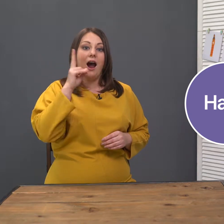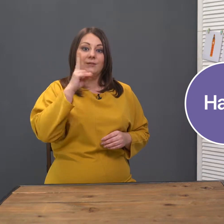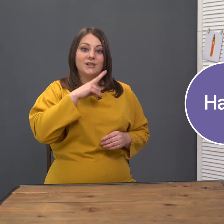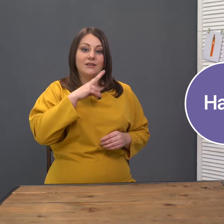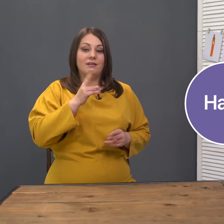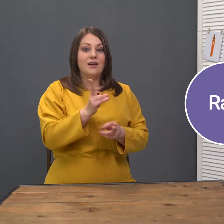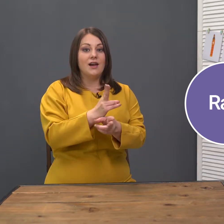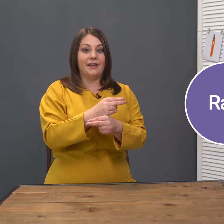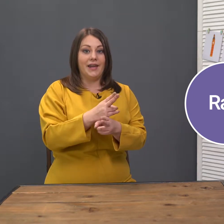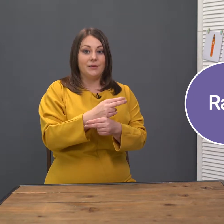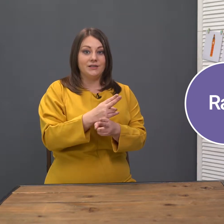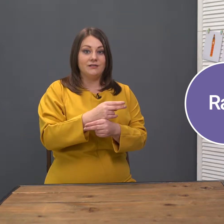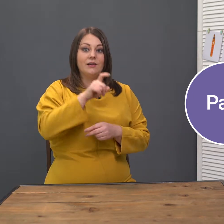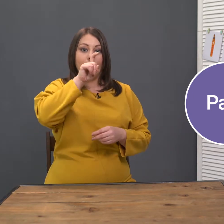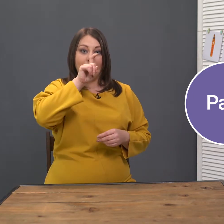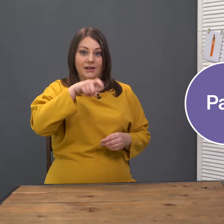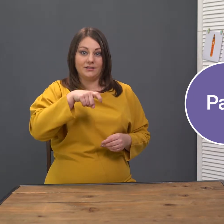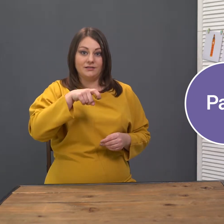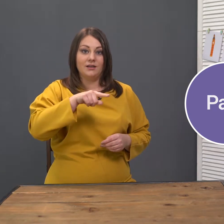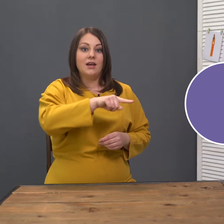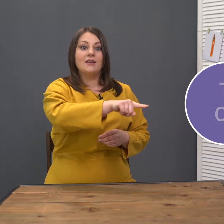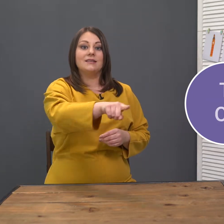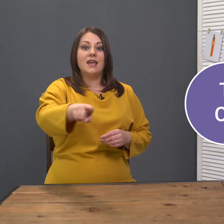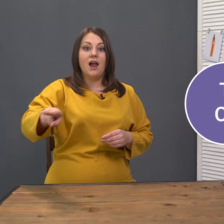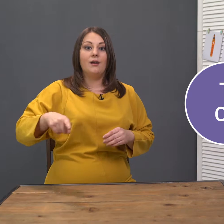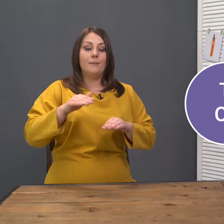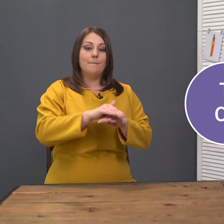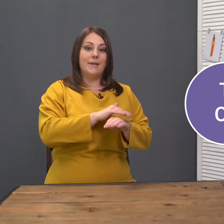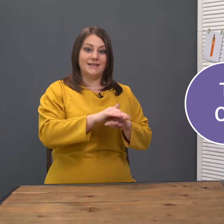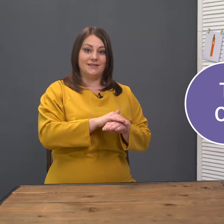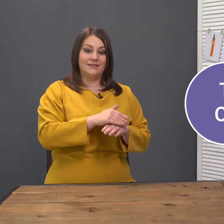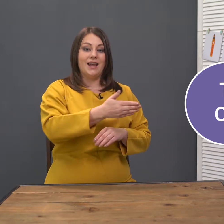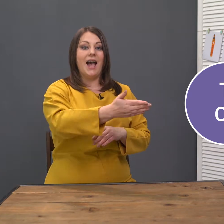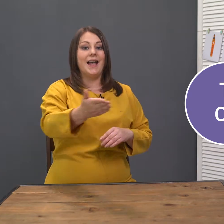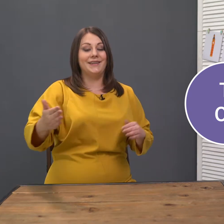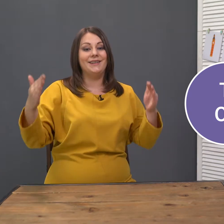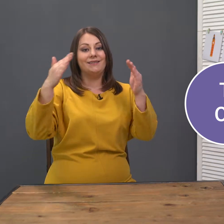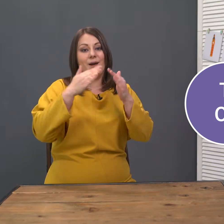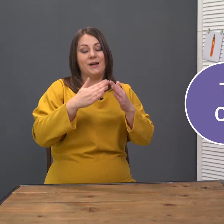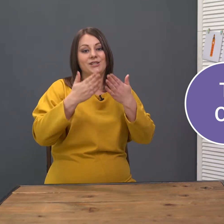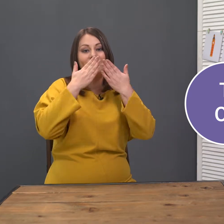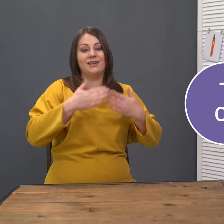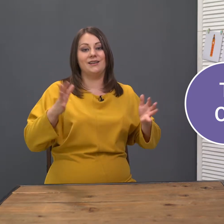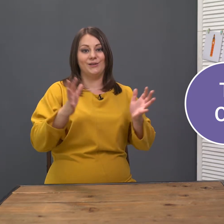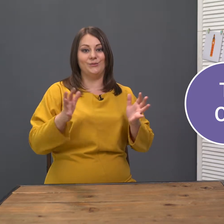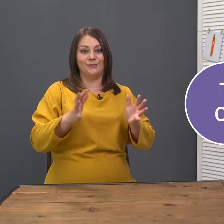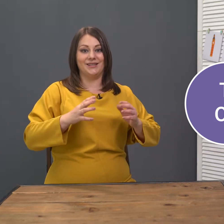хамстер, реббит, перрот. They are pets. Они – домашние любимцы.